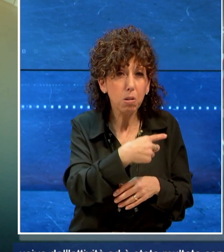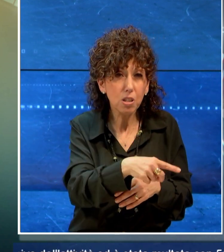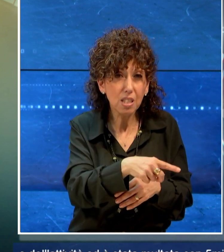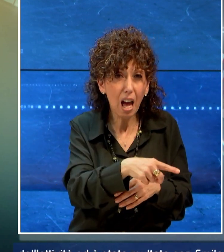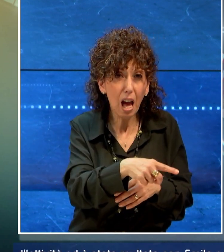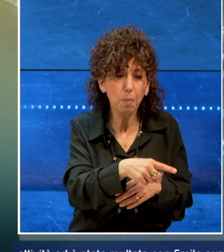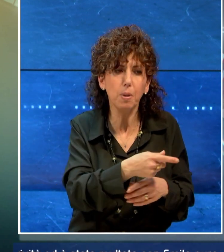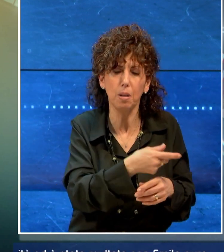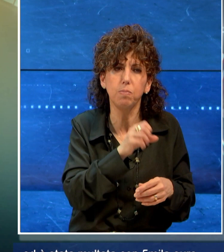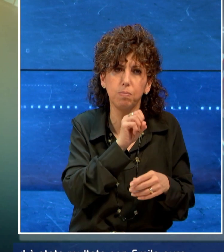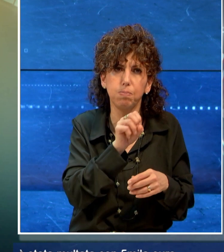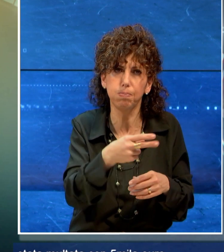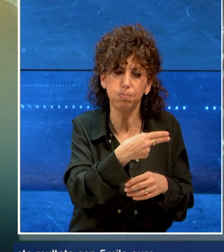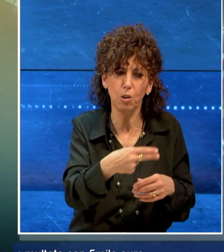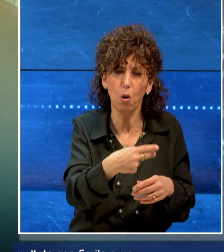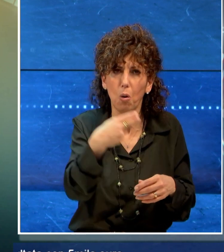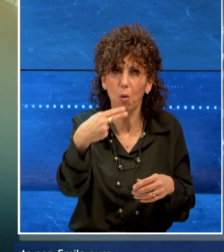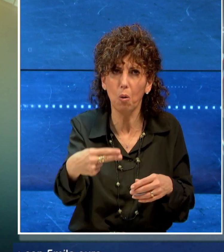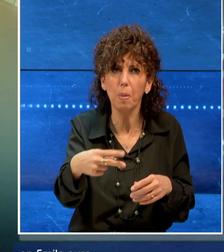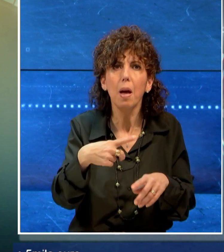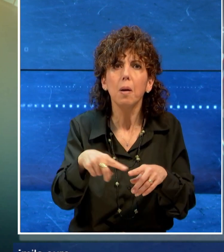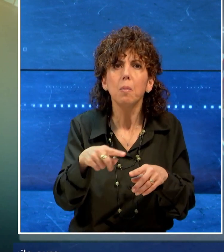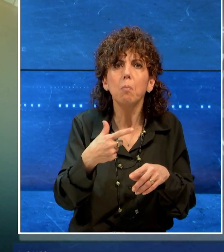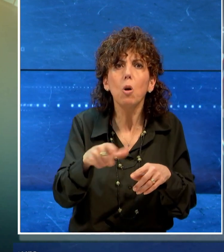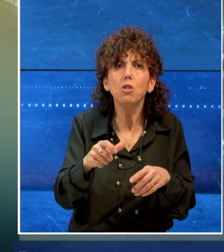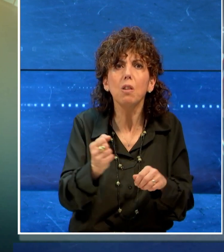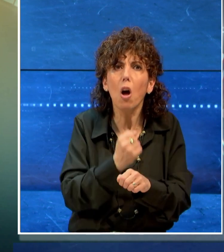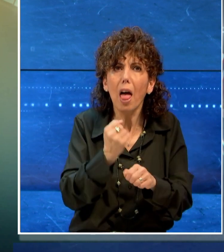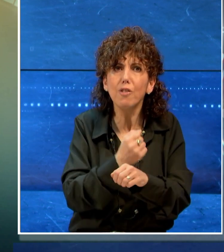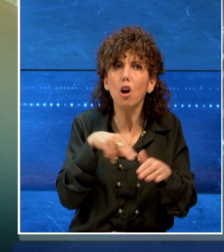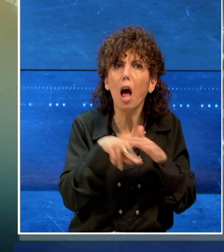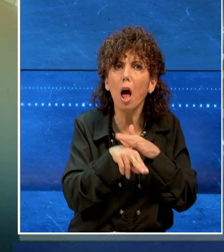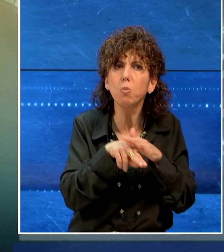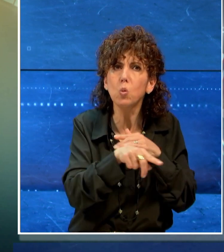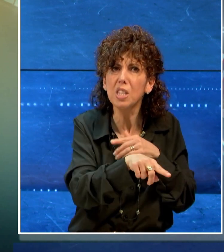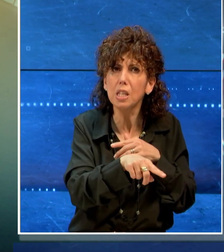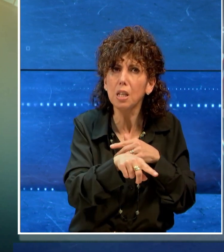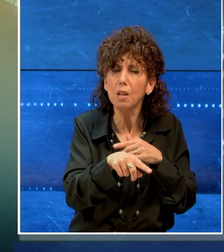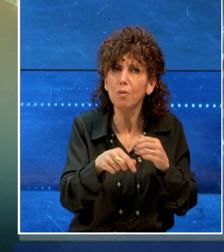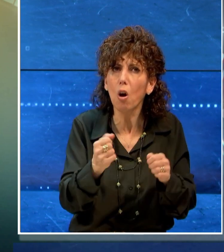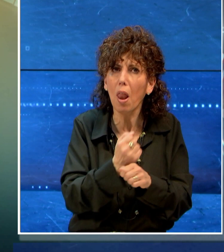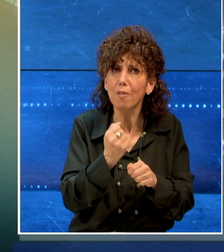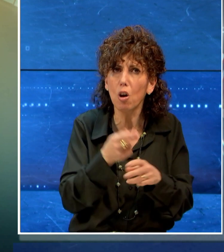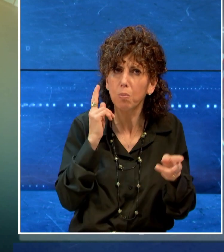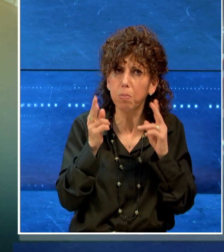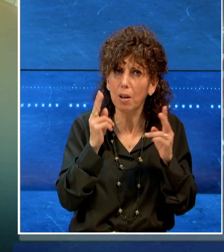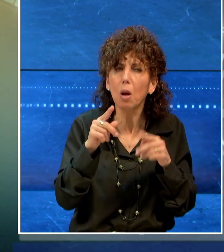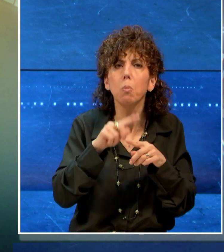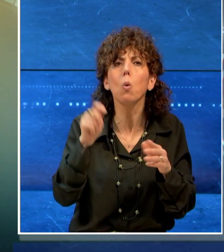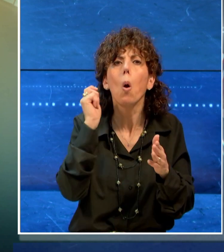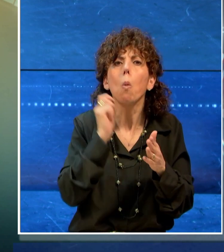è stata segnalata per esercizio abusivo dell'attività ed è stata